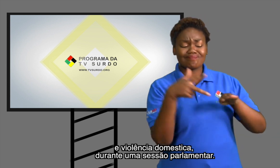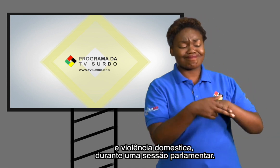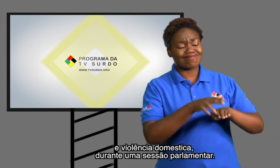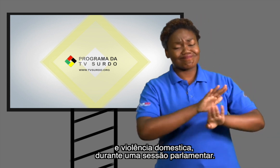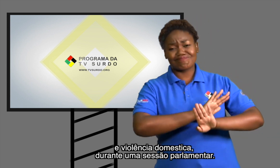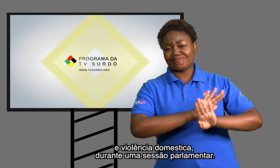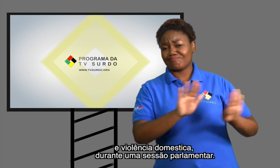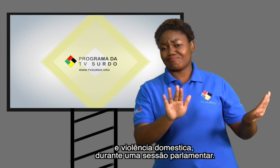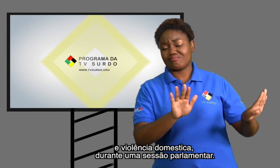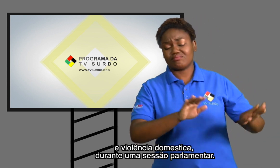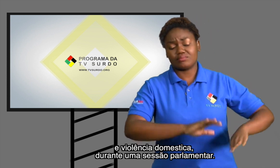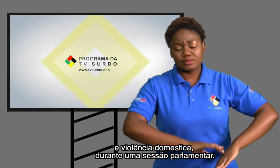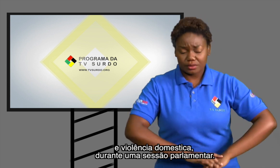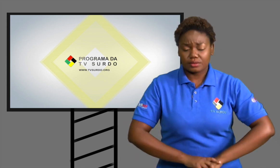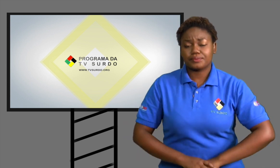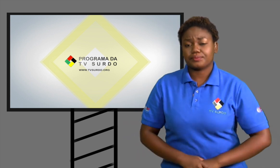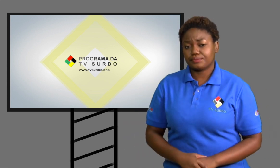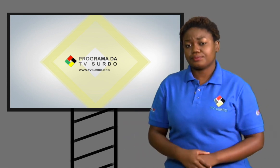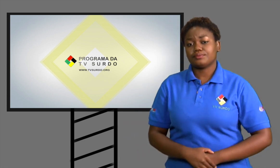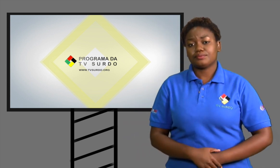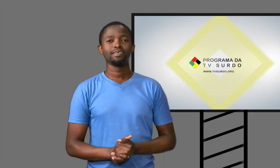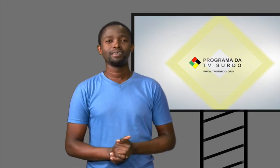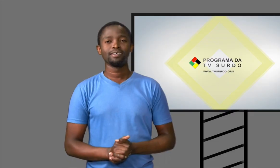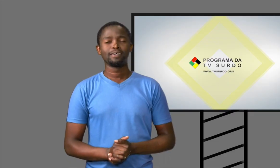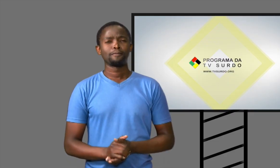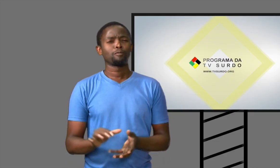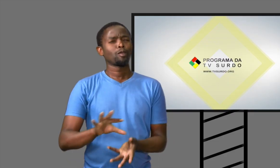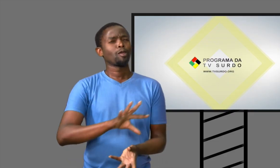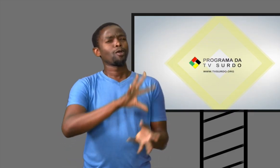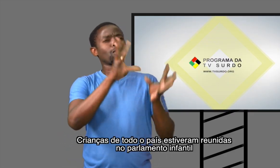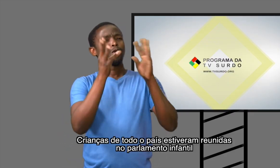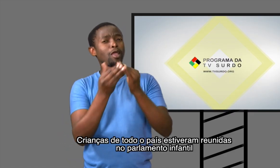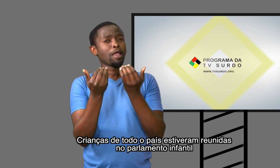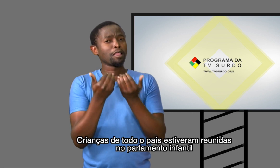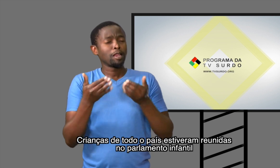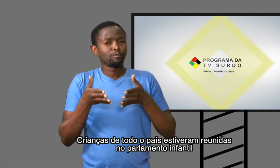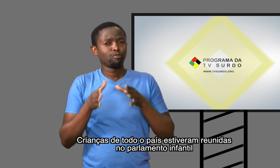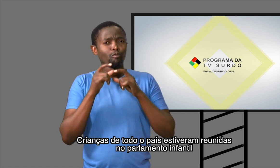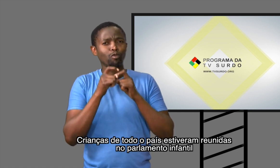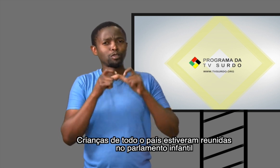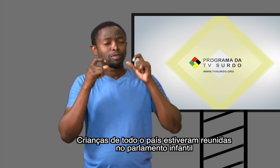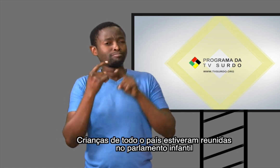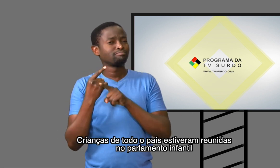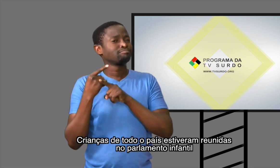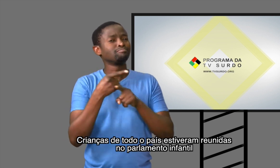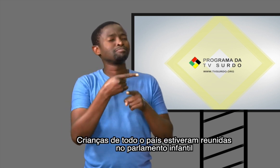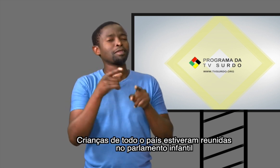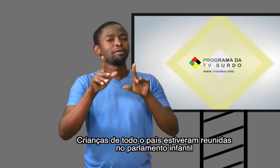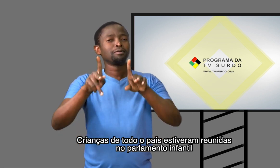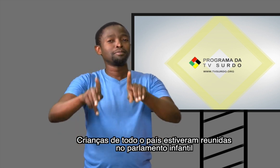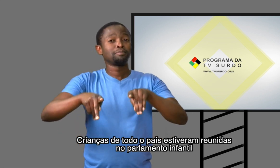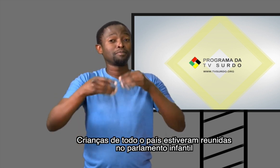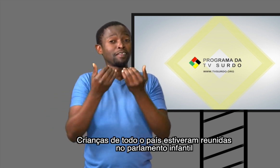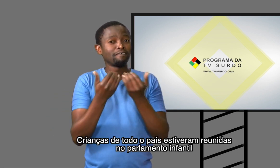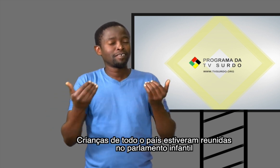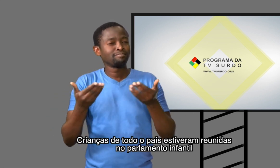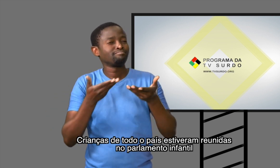durante uma sessão parlamentar. Crianças de todo o país estiveram reunidas no Parlamento